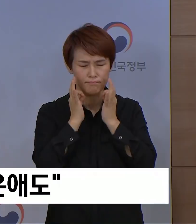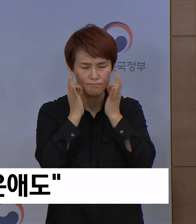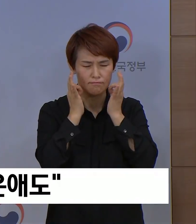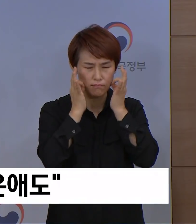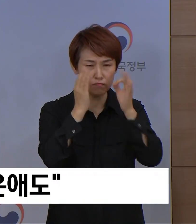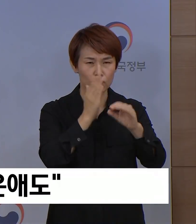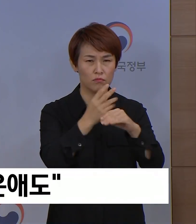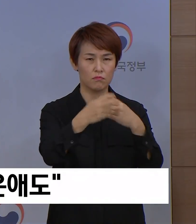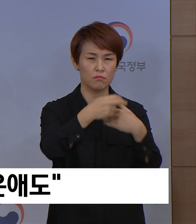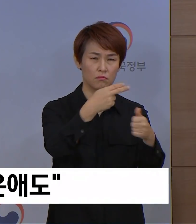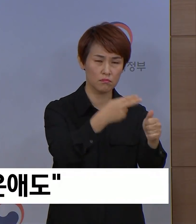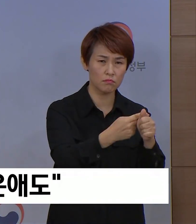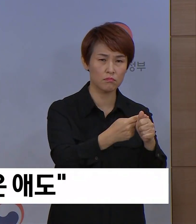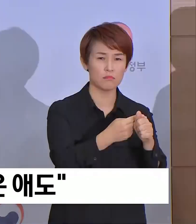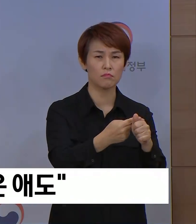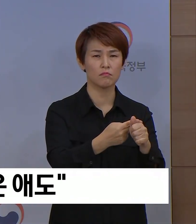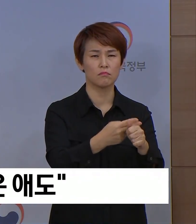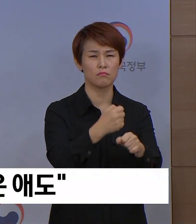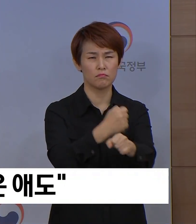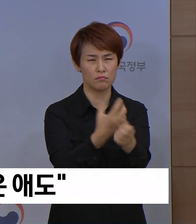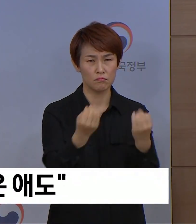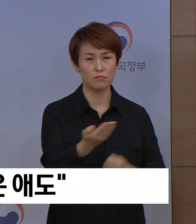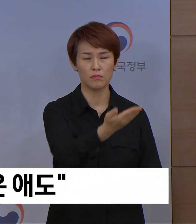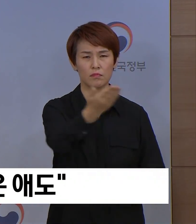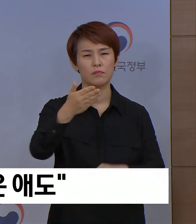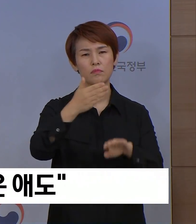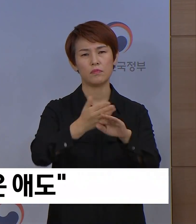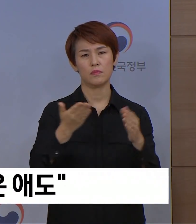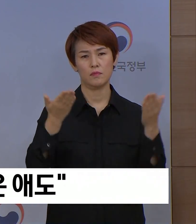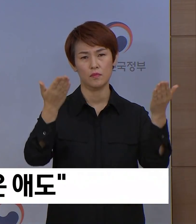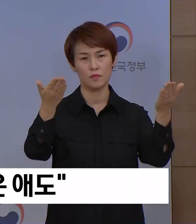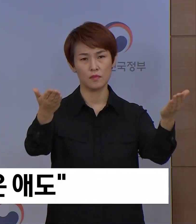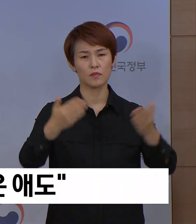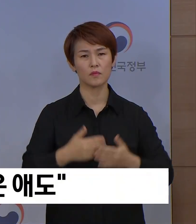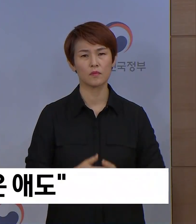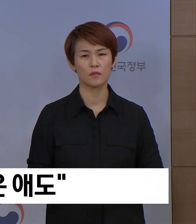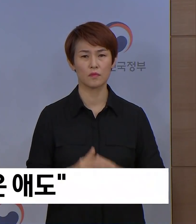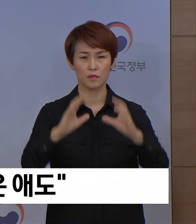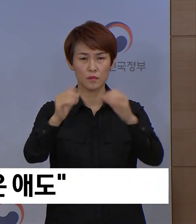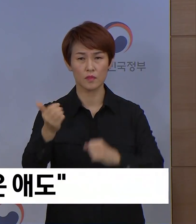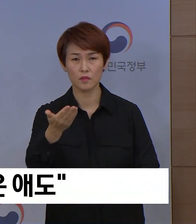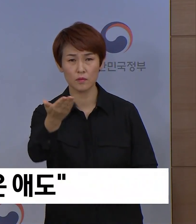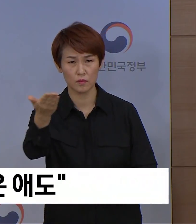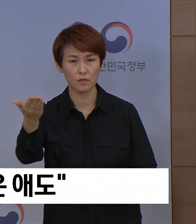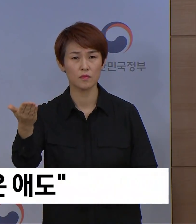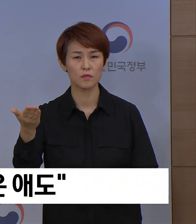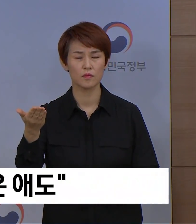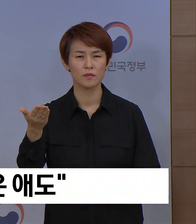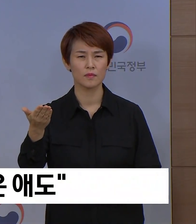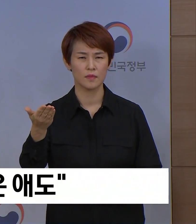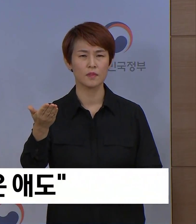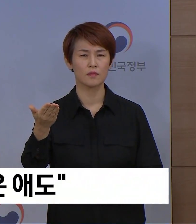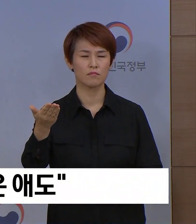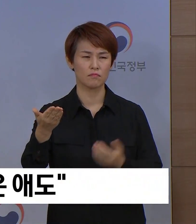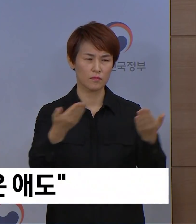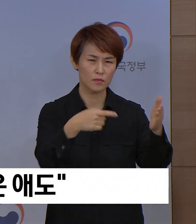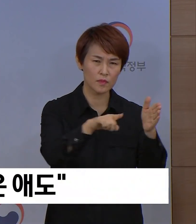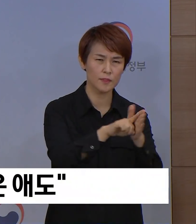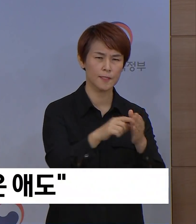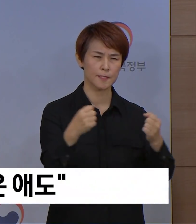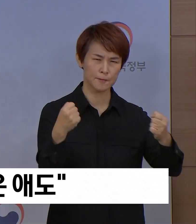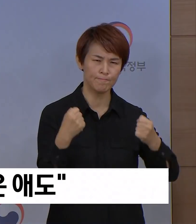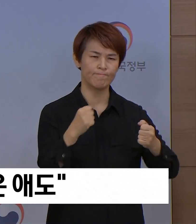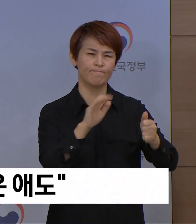관계자분들에게 진심으로 감사를 드리며 국민 여러분들께서도 아낌없는 성원과